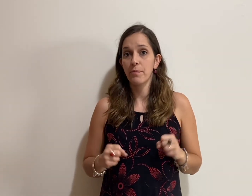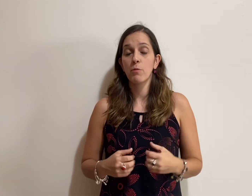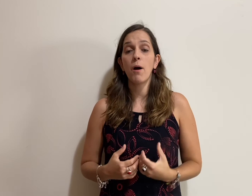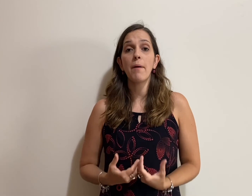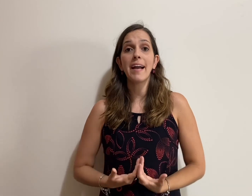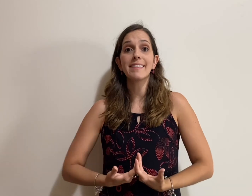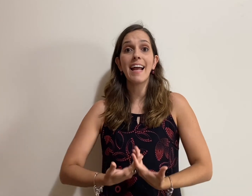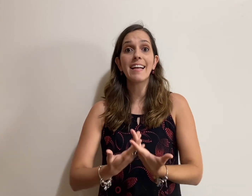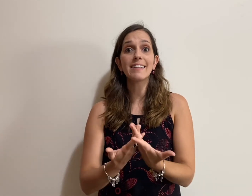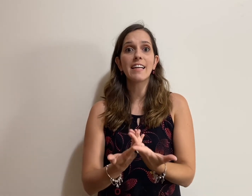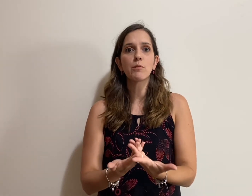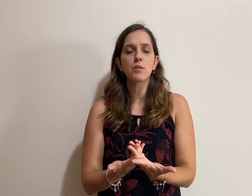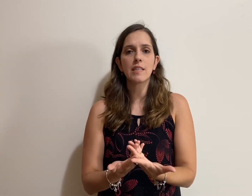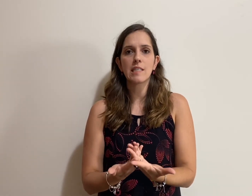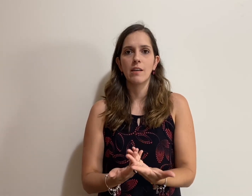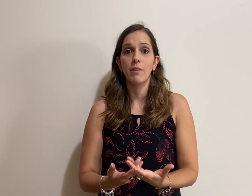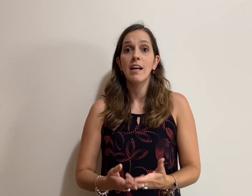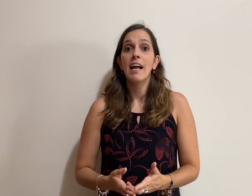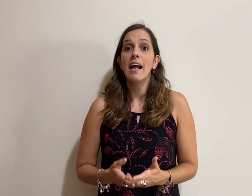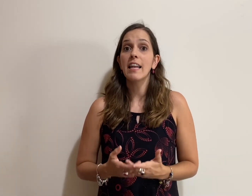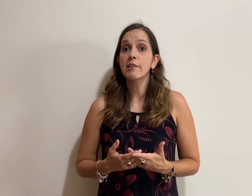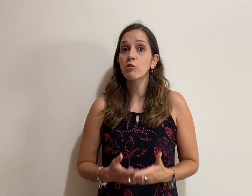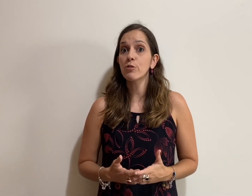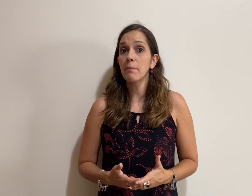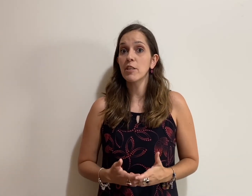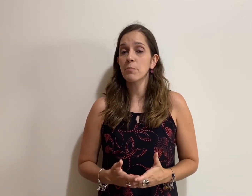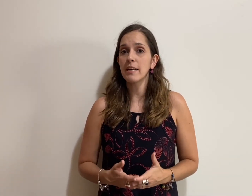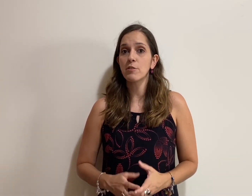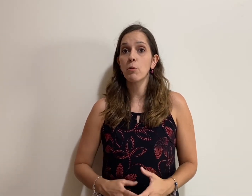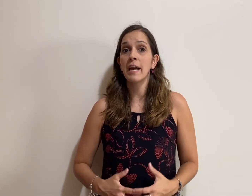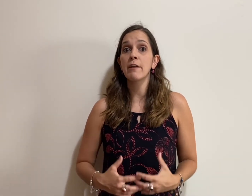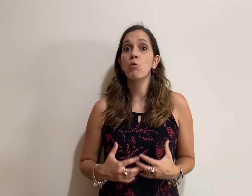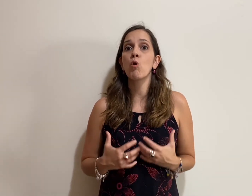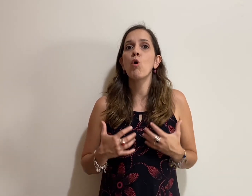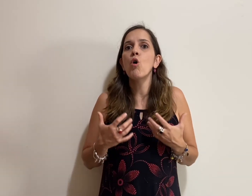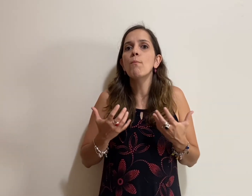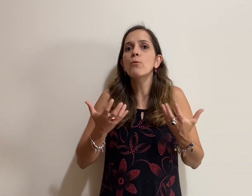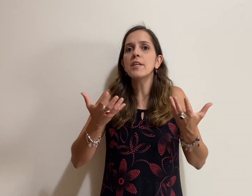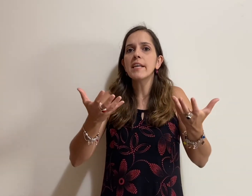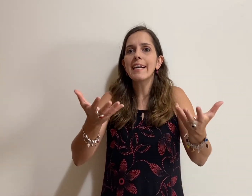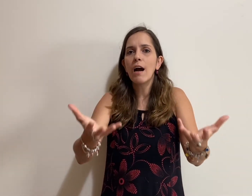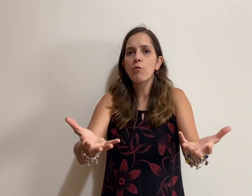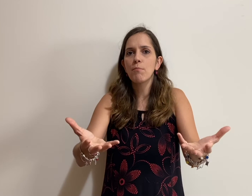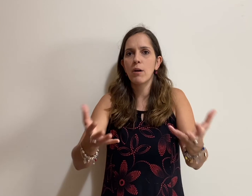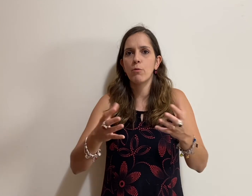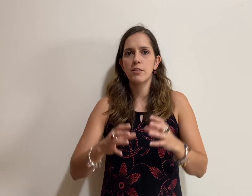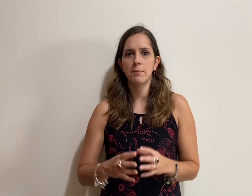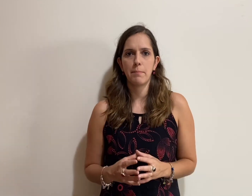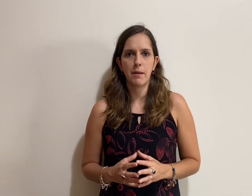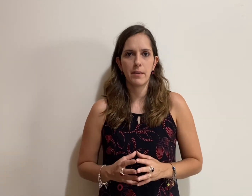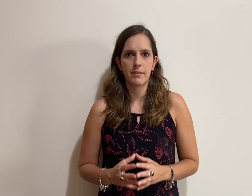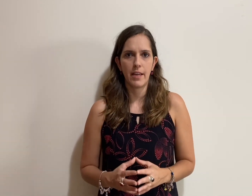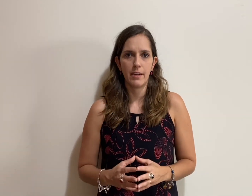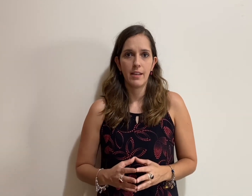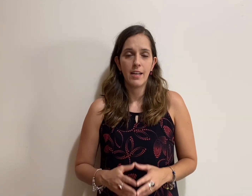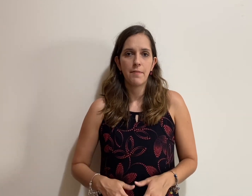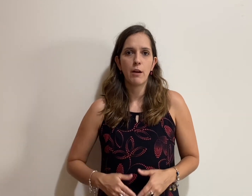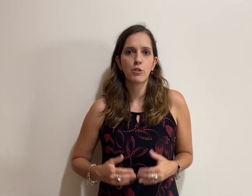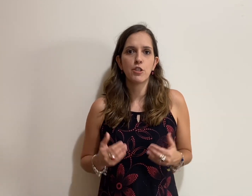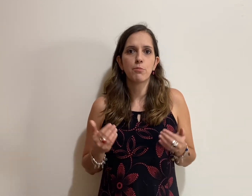Qual é a ideia da ilustração? Ela é justamente para isso, eu quero comunicar alguma coisa para a minha plateia, ou seja, para o